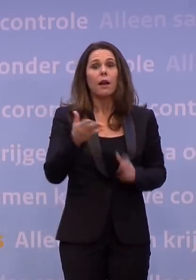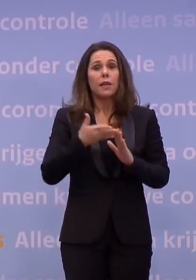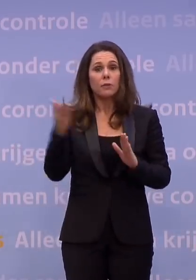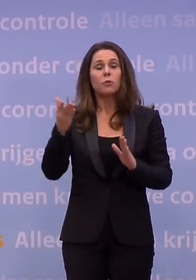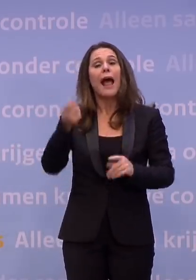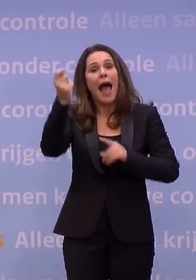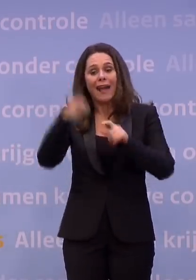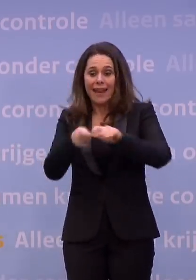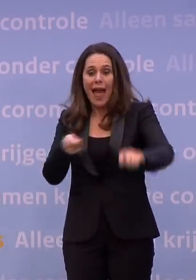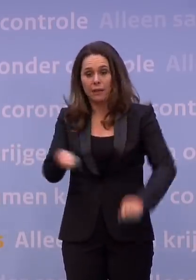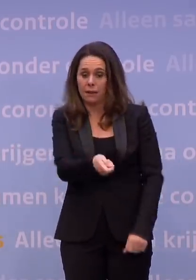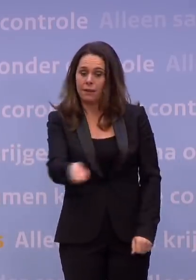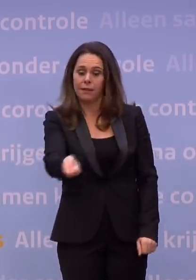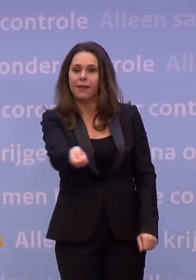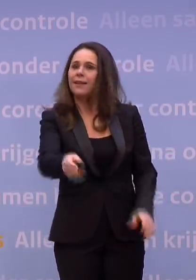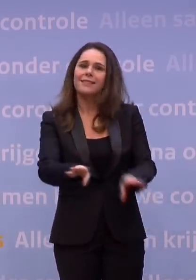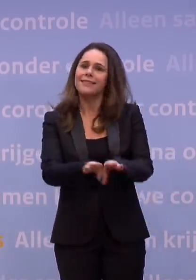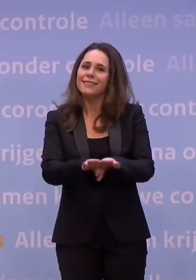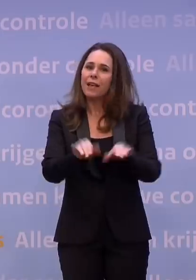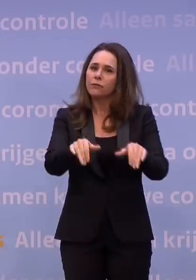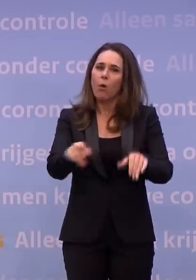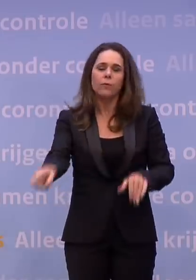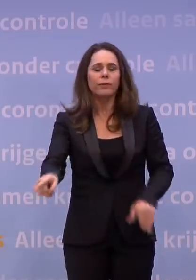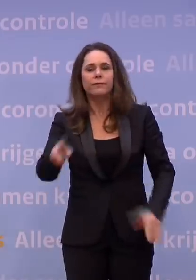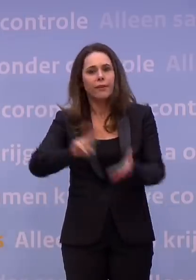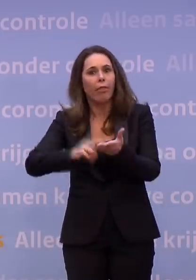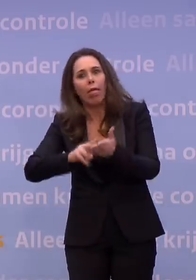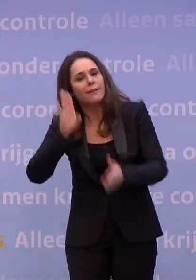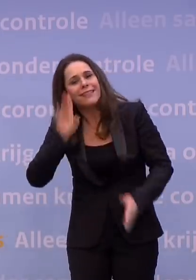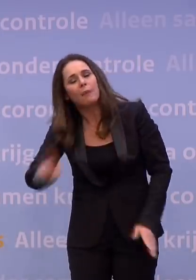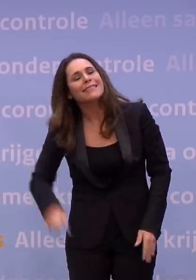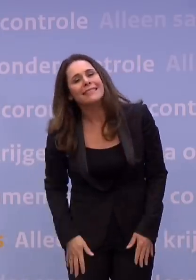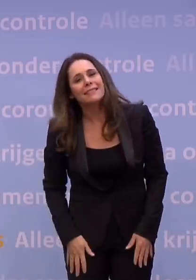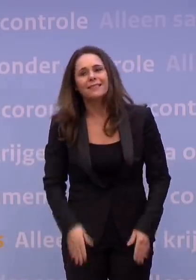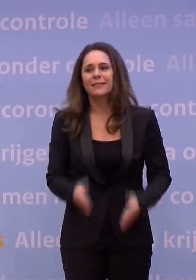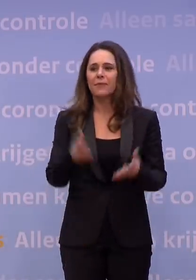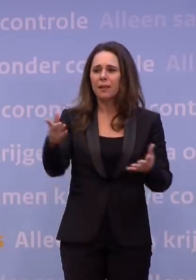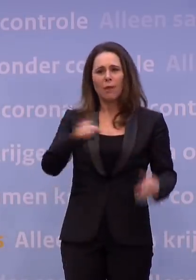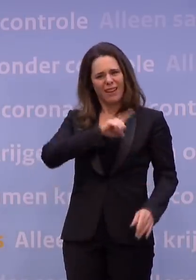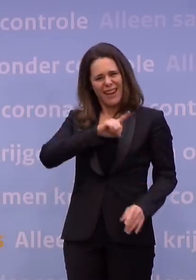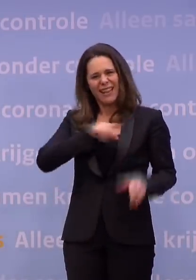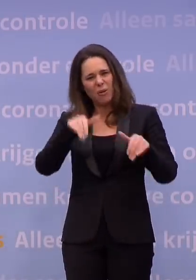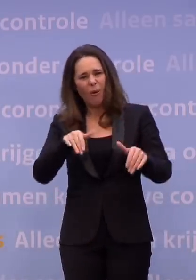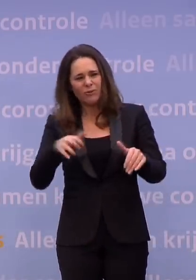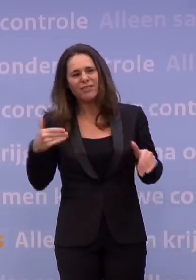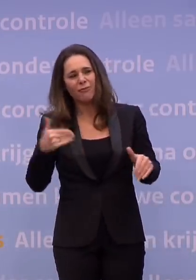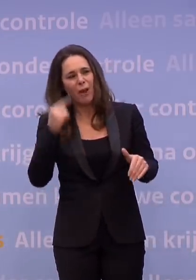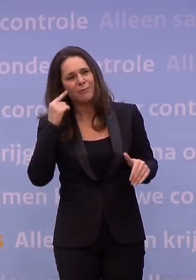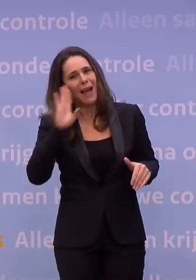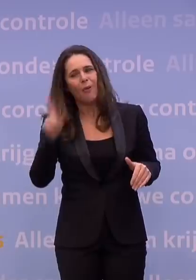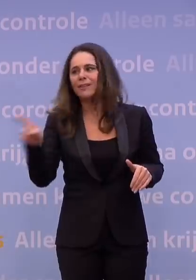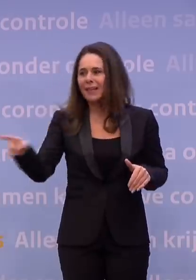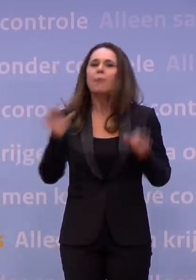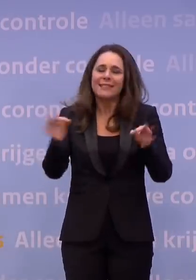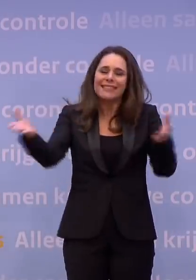O, wel? Aangelijmd. O, aangelijmd. En niet steeds dezelfde hond, want dan slaapt hij niet. Dus... Maar dan krijg je het begrip leenhond hebben we de afgelopen dagen voorbij horen komen. En dat is precies